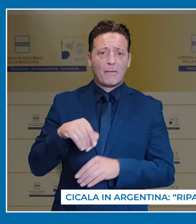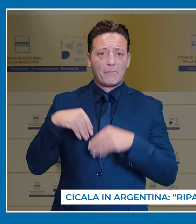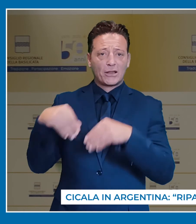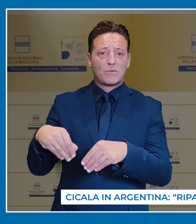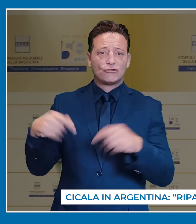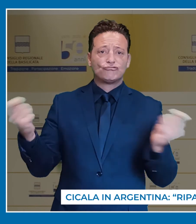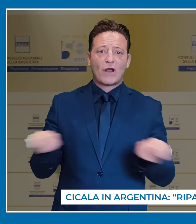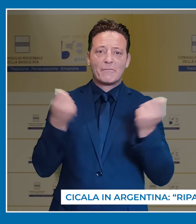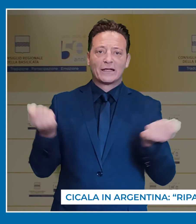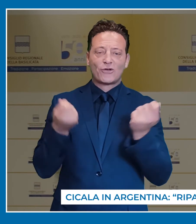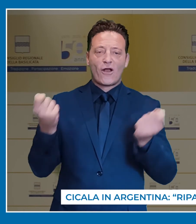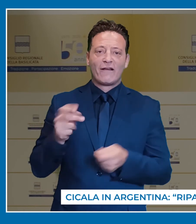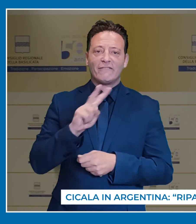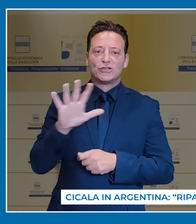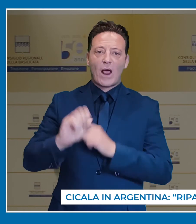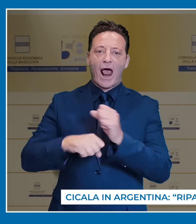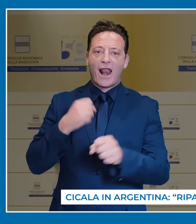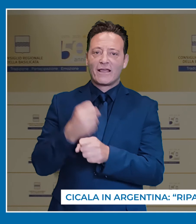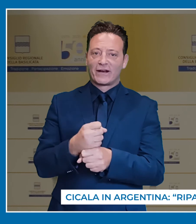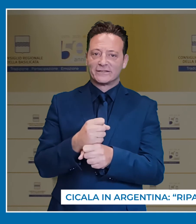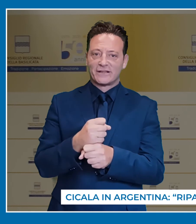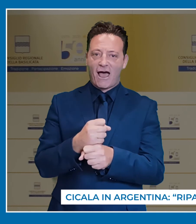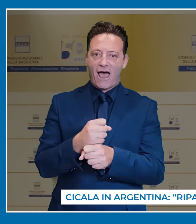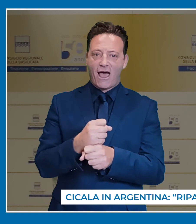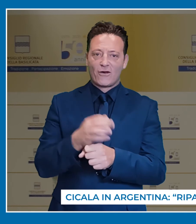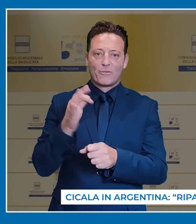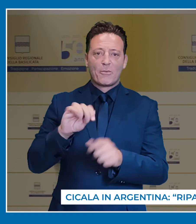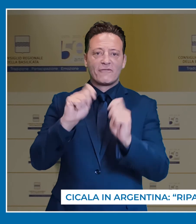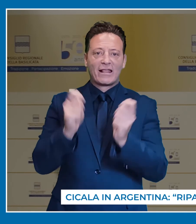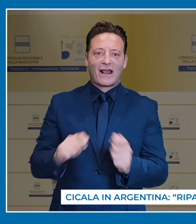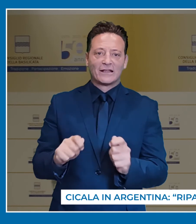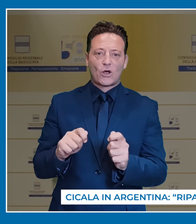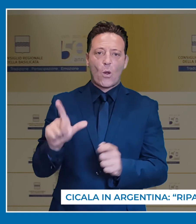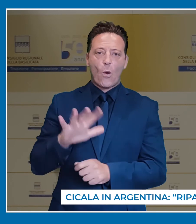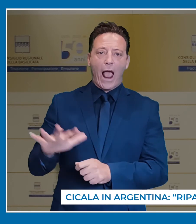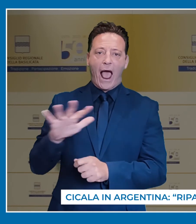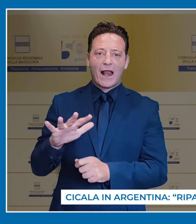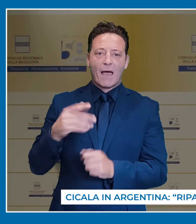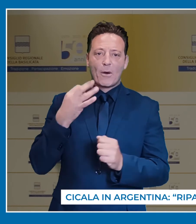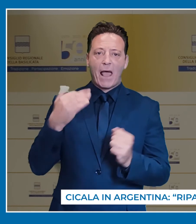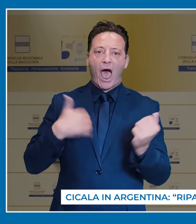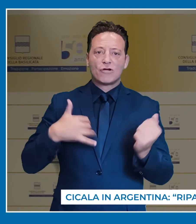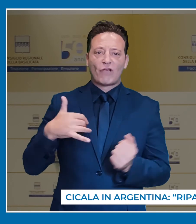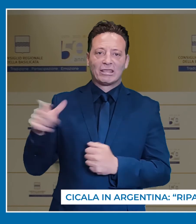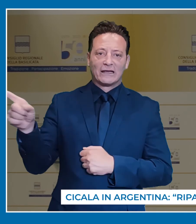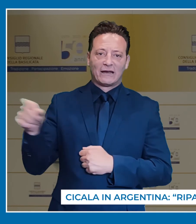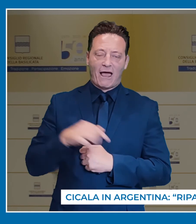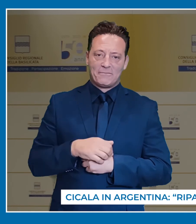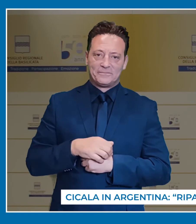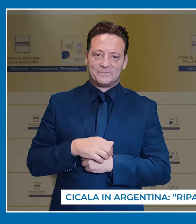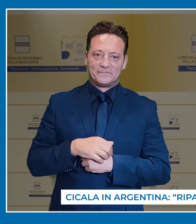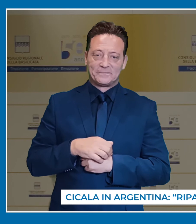partecipato alla celebrazione del venticinquesimo anniversario della Federazione Lucana in